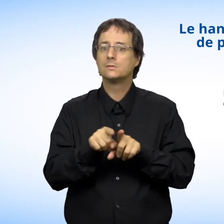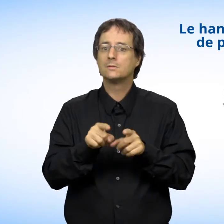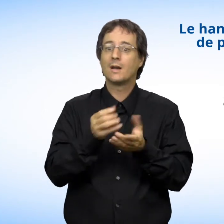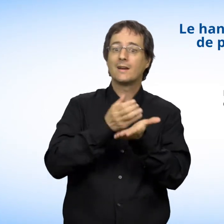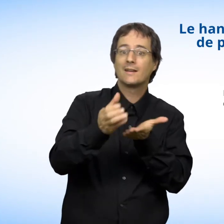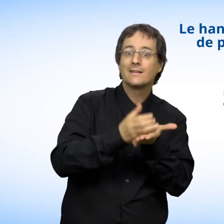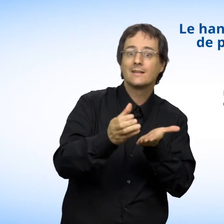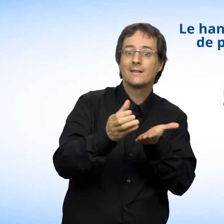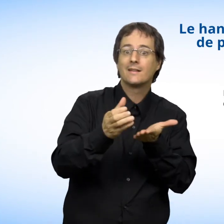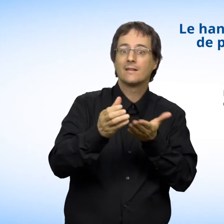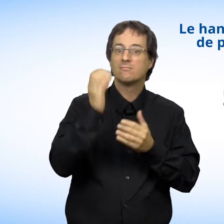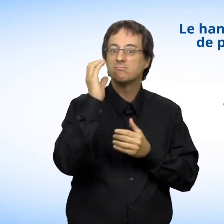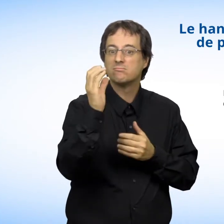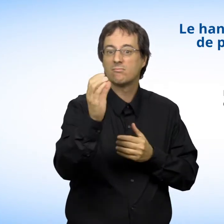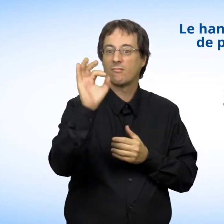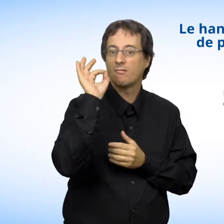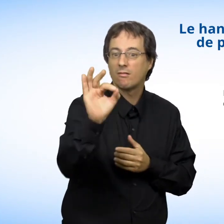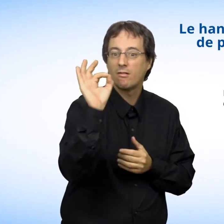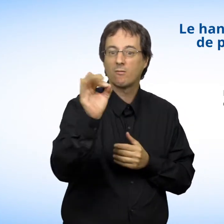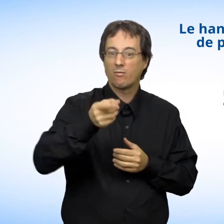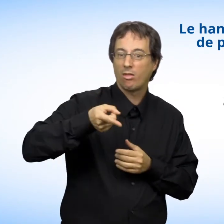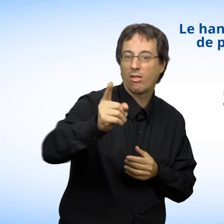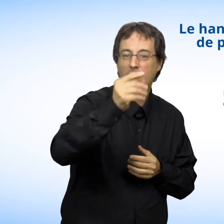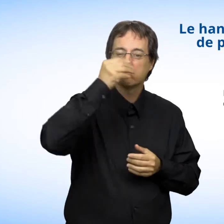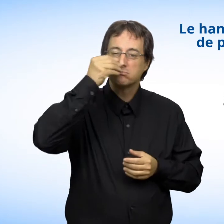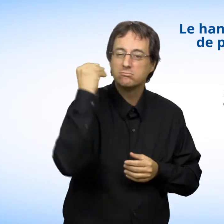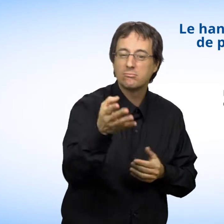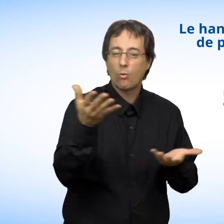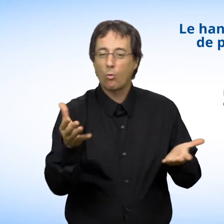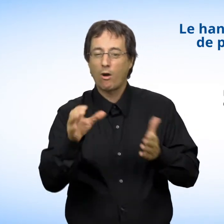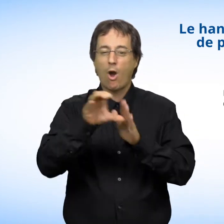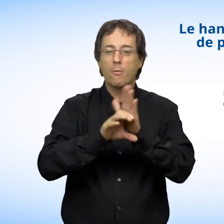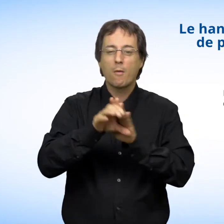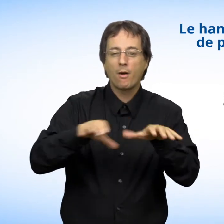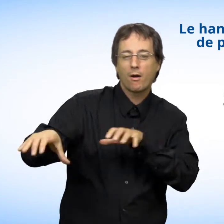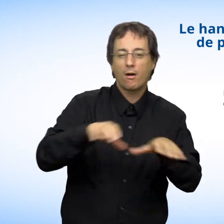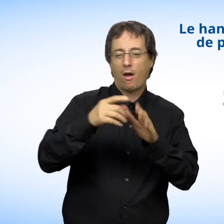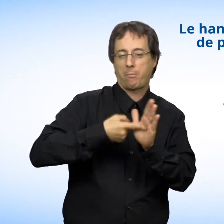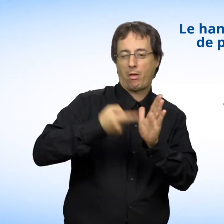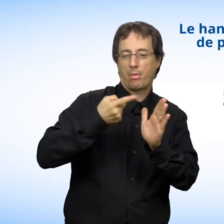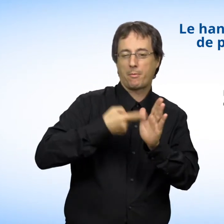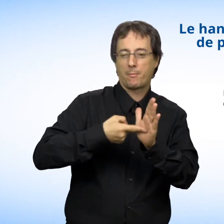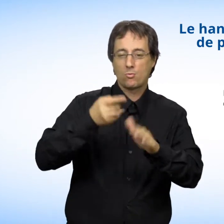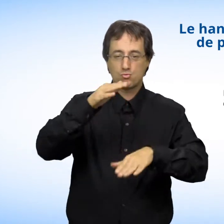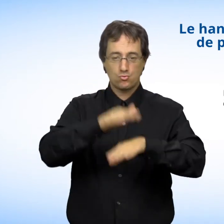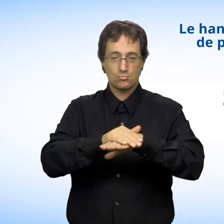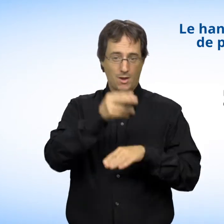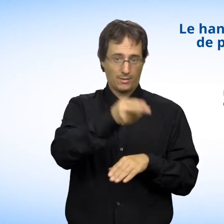De même, vous ne pouvez être la cible de commentaires ou de comportements offensants et répétés du fait d'être en